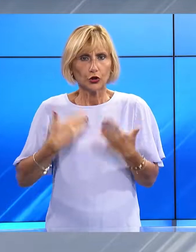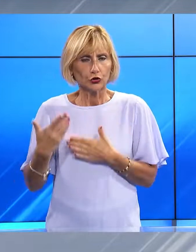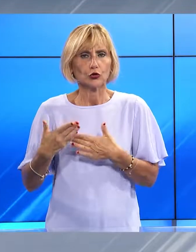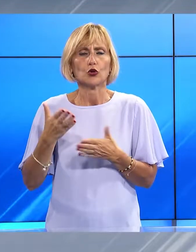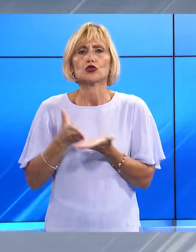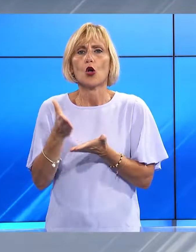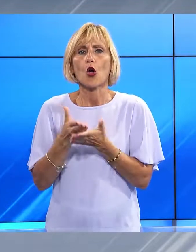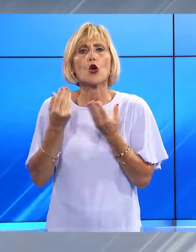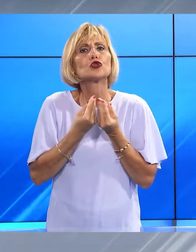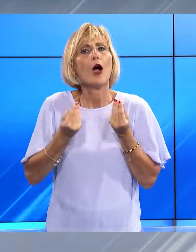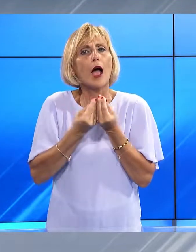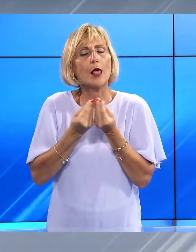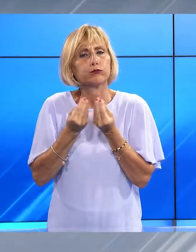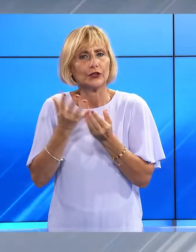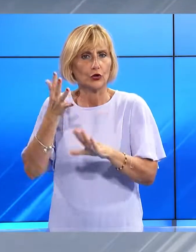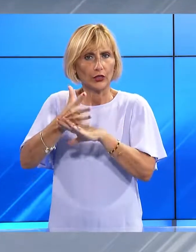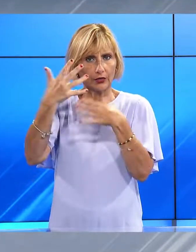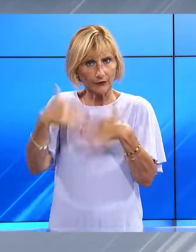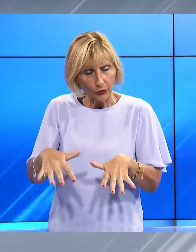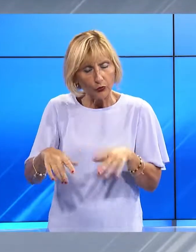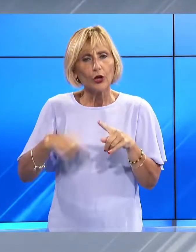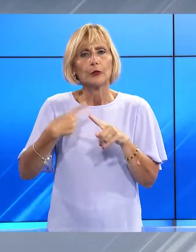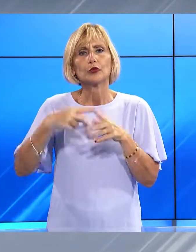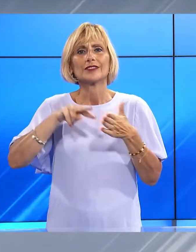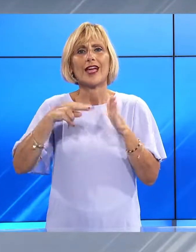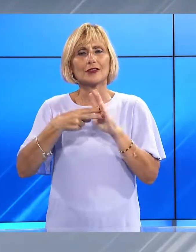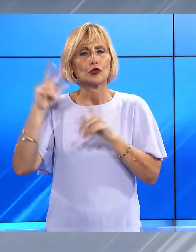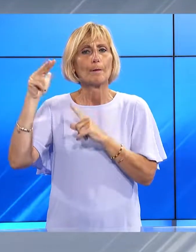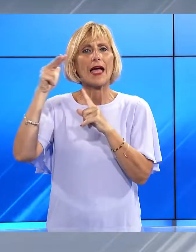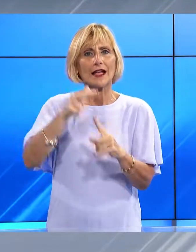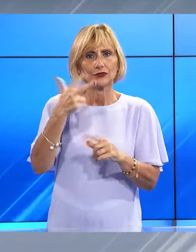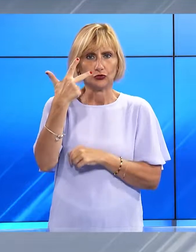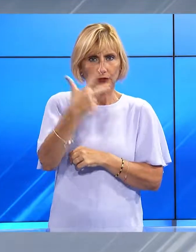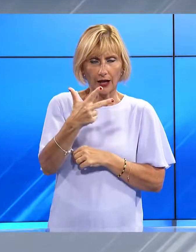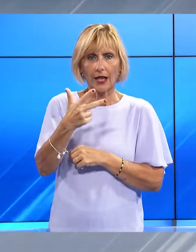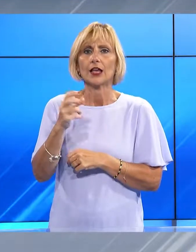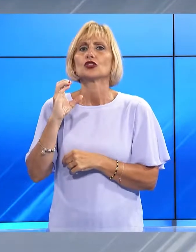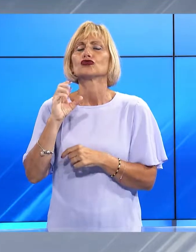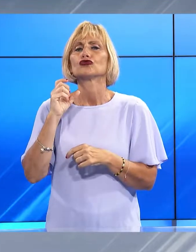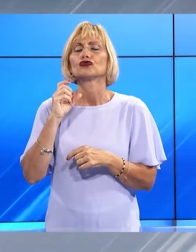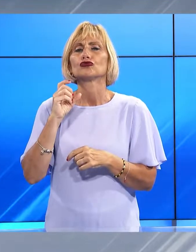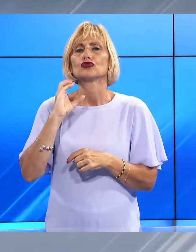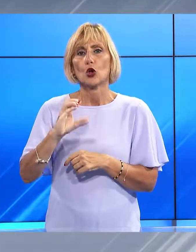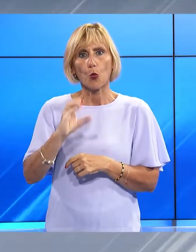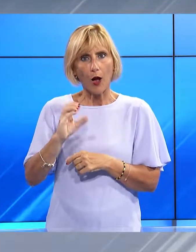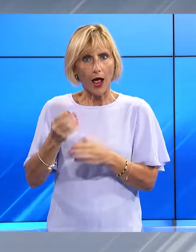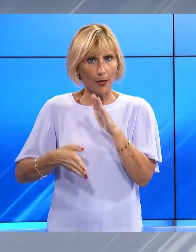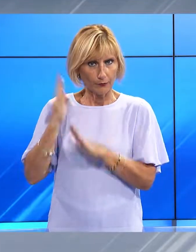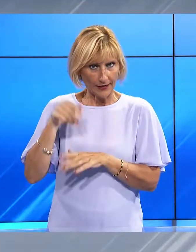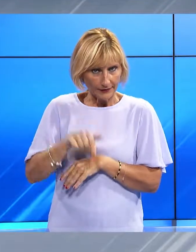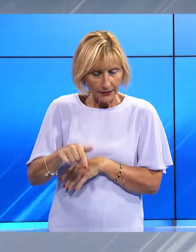soccorso alpino, la squadra dei tecnici della stazione Pegaso 3, partito dal Cinquale, una volta arrivato, ha stabilizzato l'uomo, è stato,